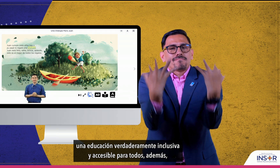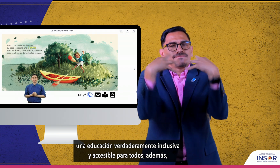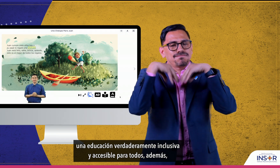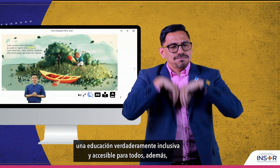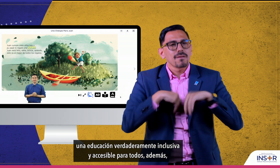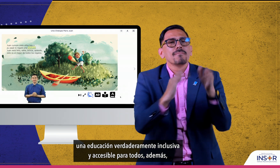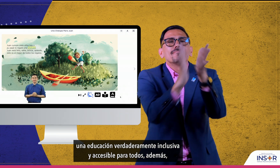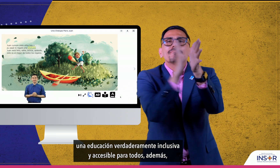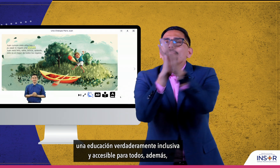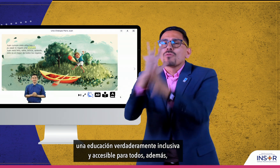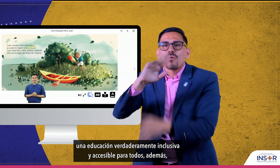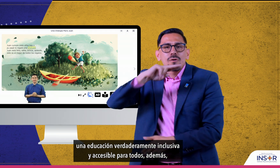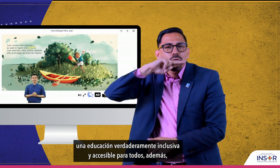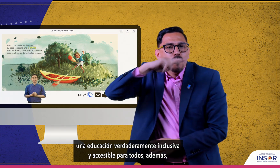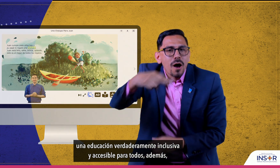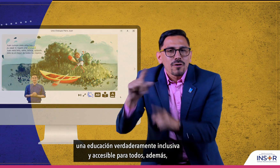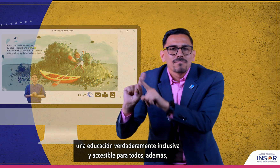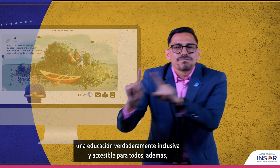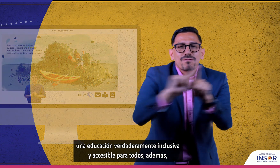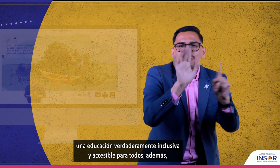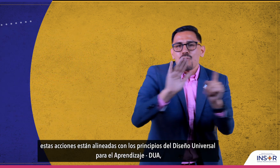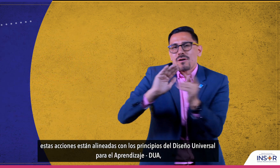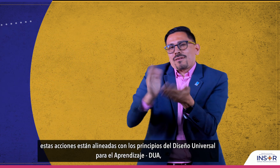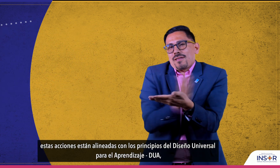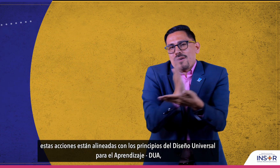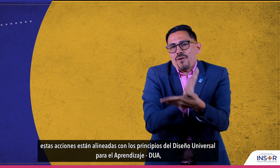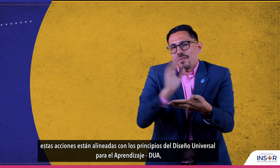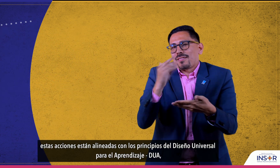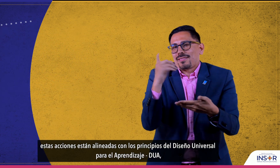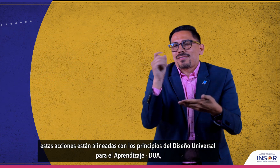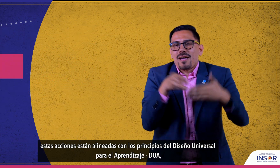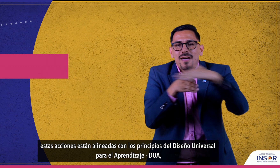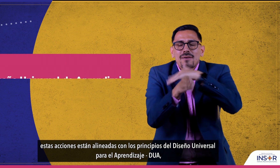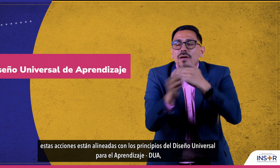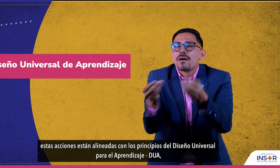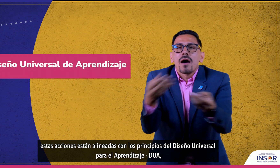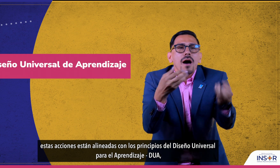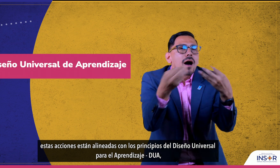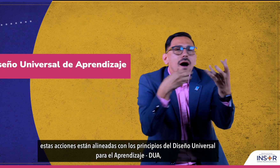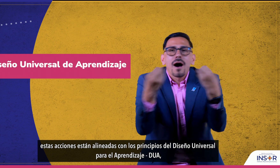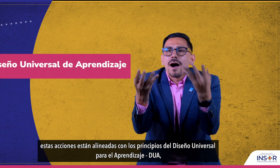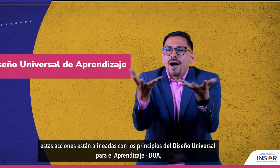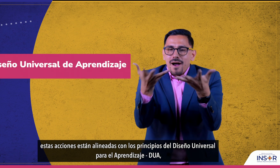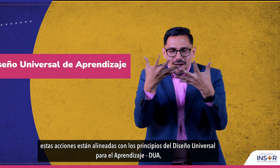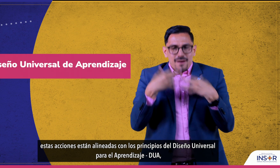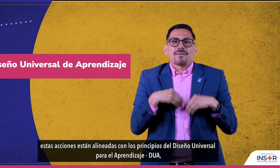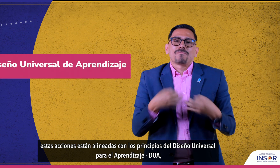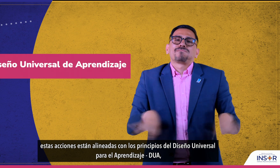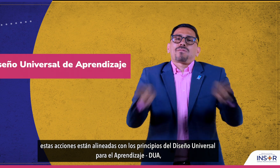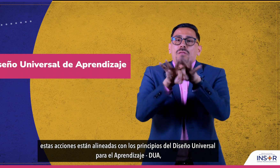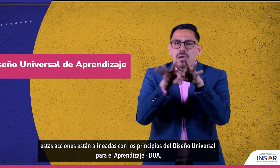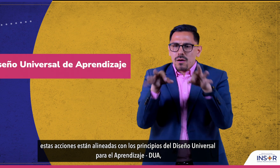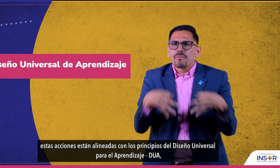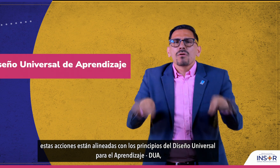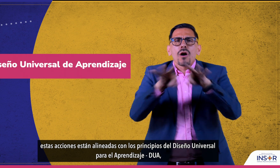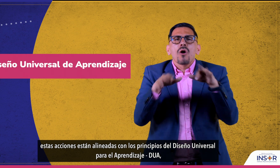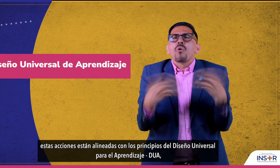accesible para todos. Además, estas acciones están alineadas con los principios del Diseño Universal